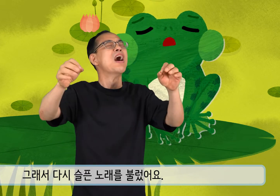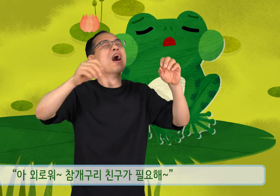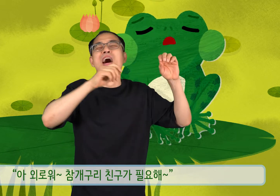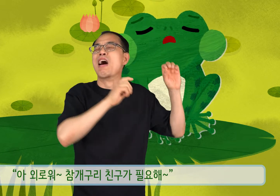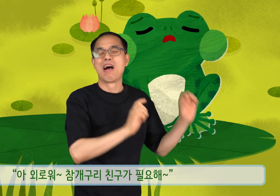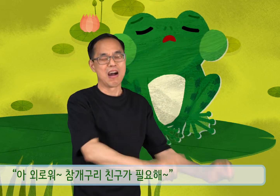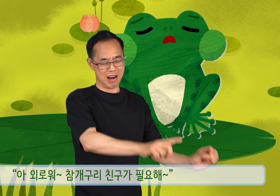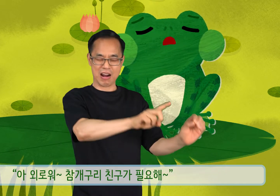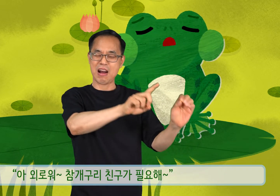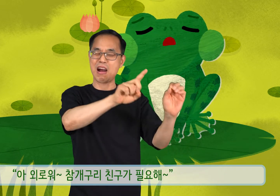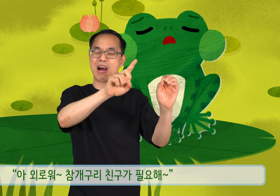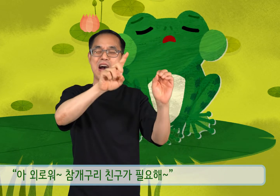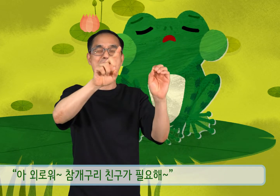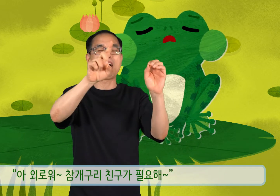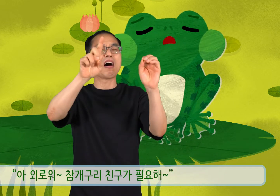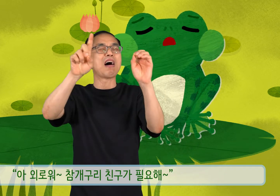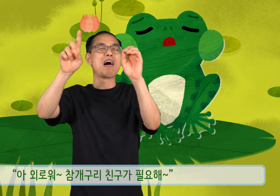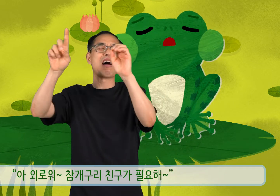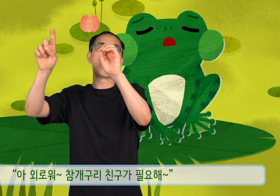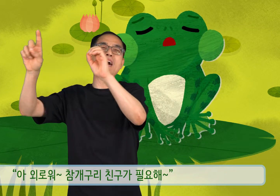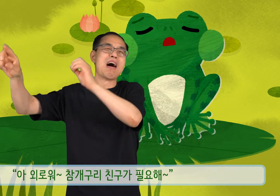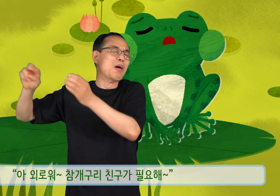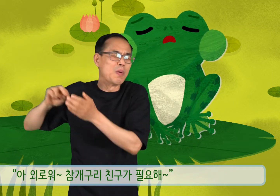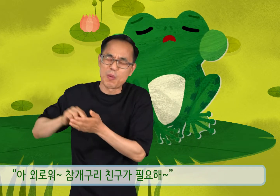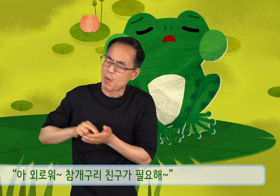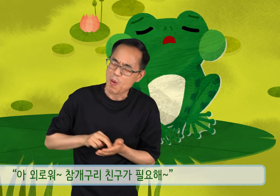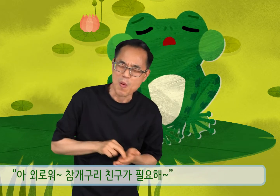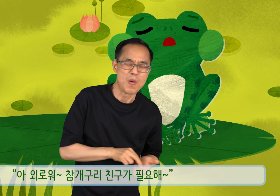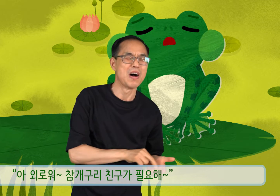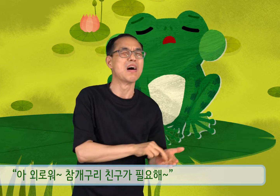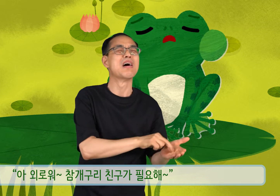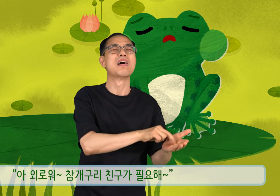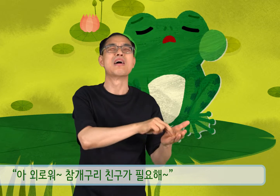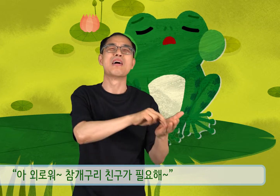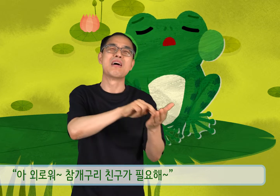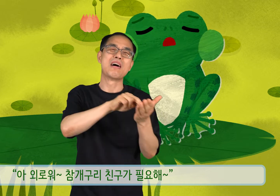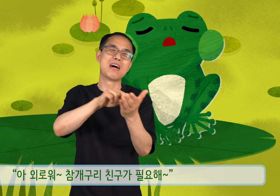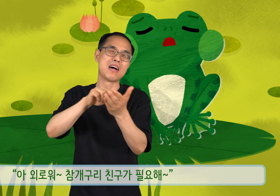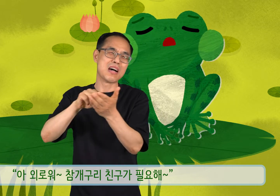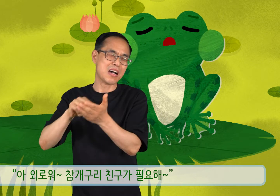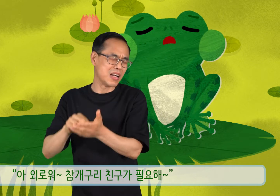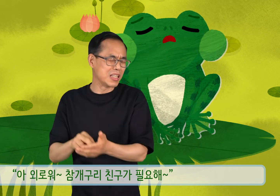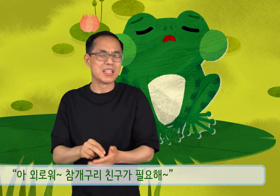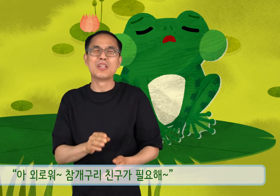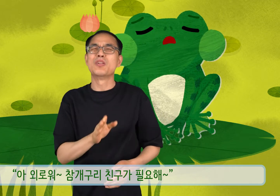아, 외로워. 참개구리 친구가 필요해.